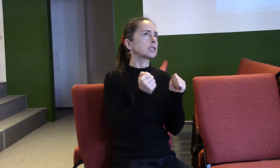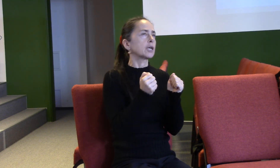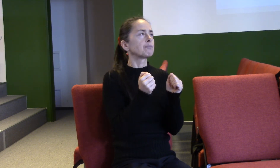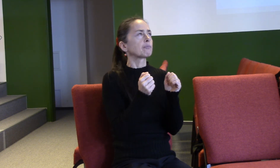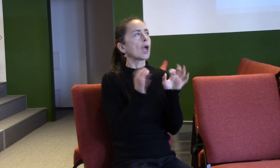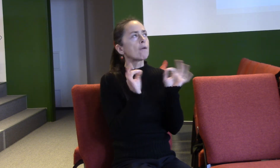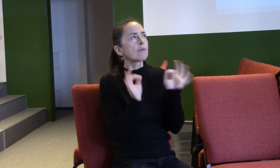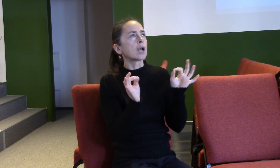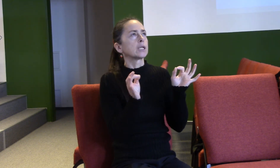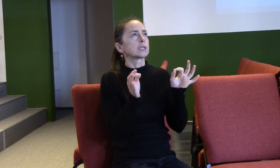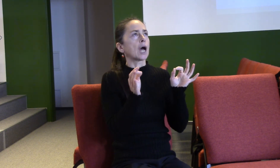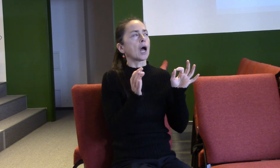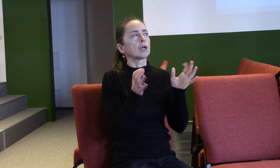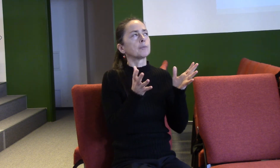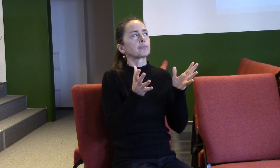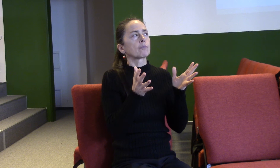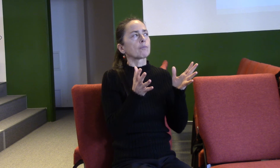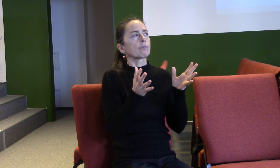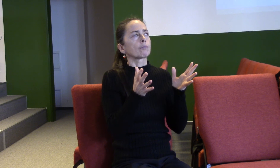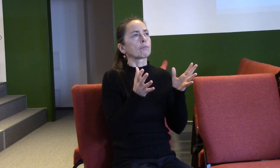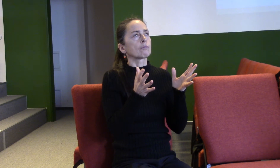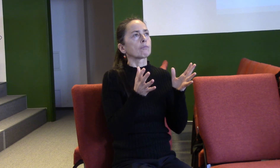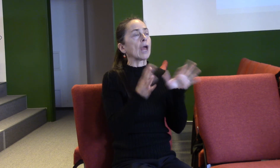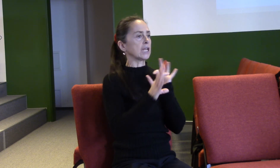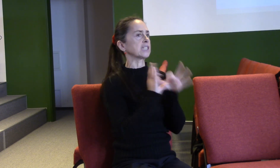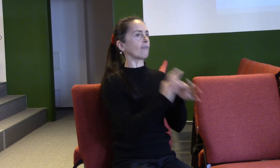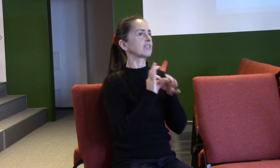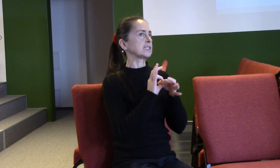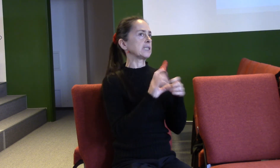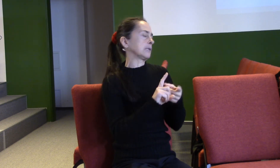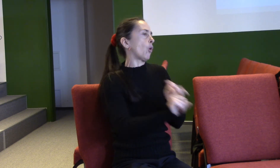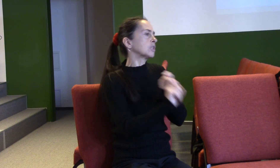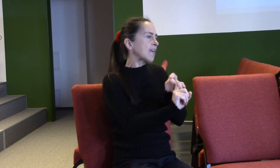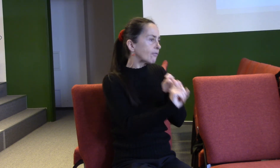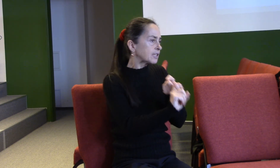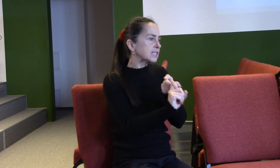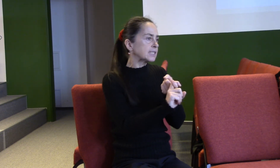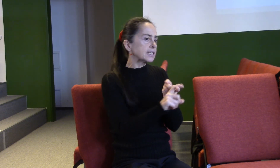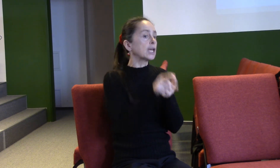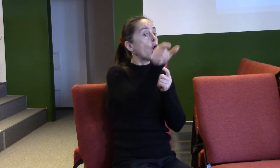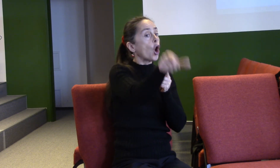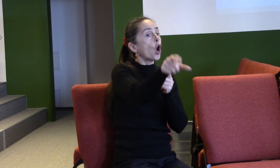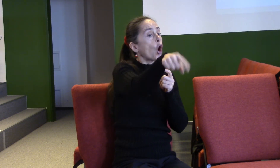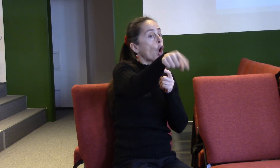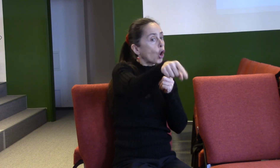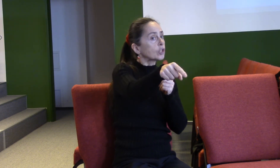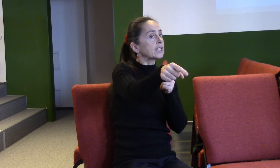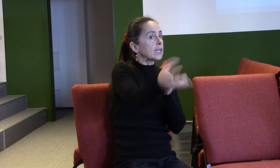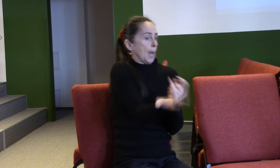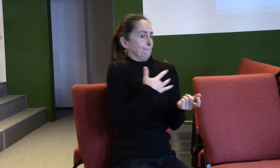druhých závisí víc na nich, než na nás. Je to spíš o tom, kolik se nám oni dají poznat, než jak my